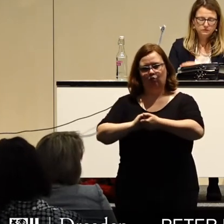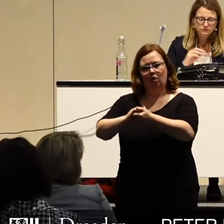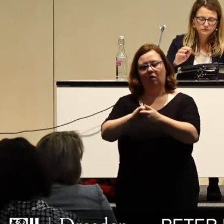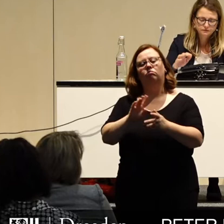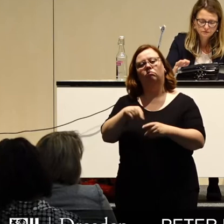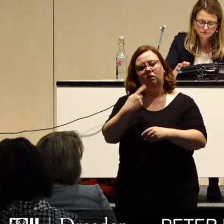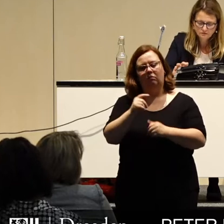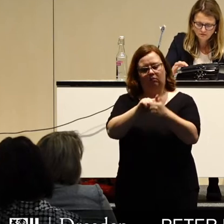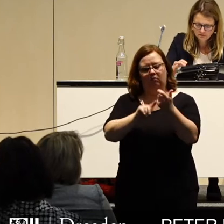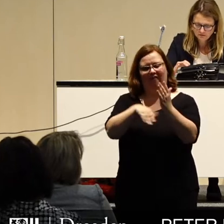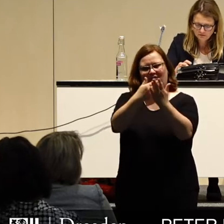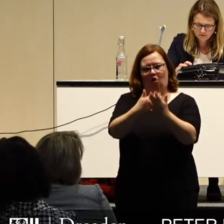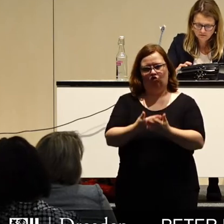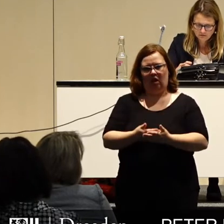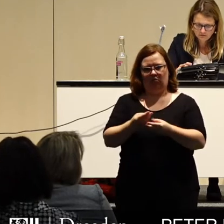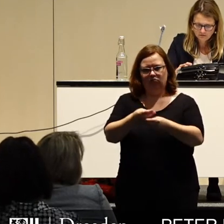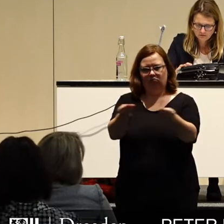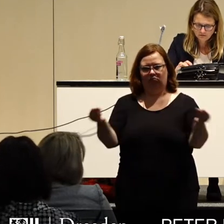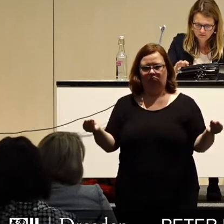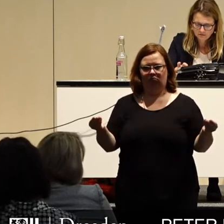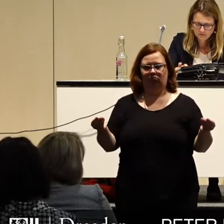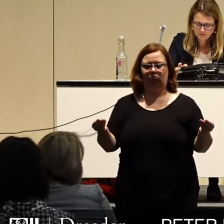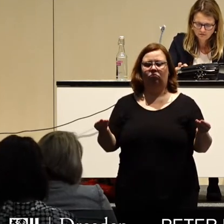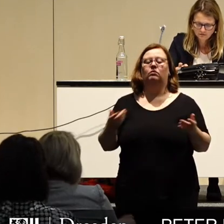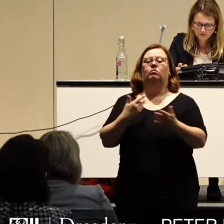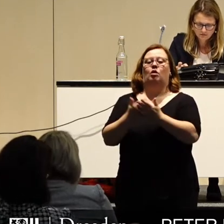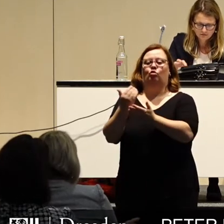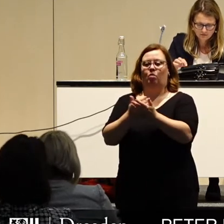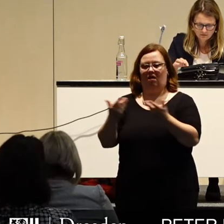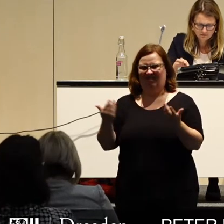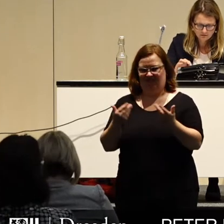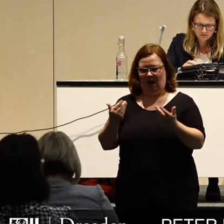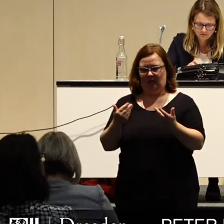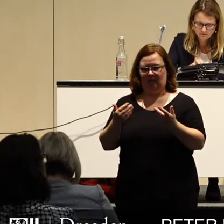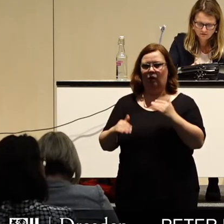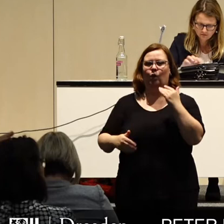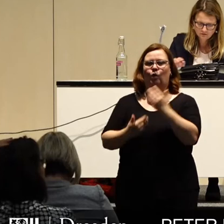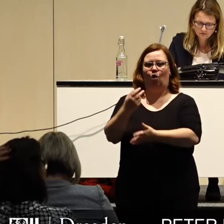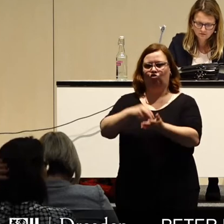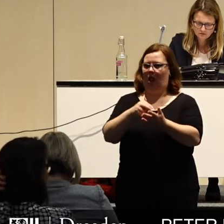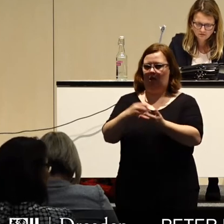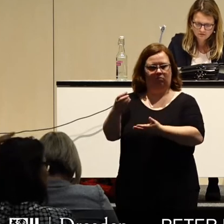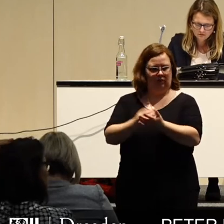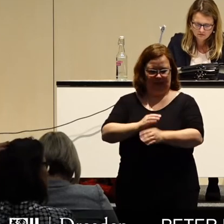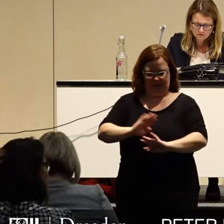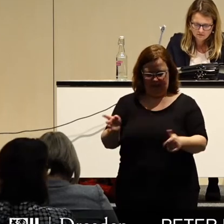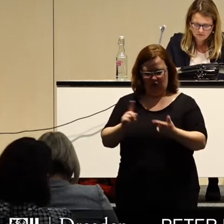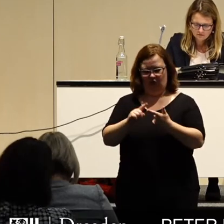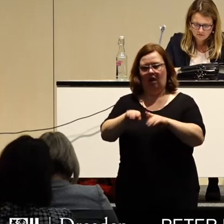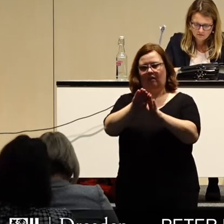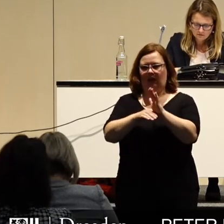Vorschläge auf den Tisch gebracht. Dazu gehören der Verzicht auf die Schaffung neuer Stellen, der Verzicht auf